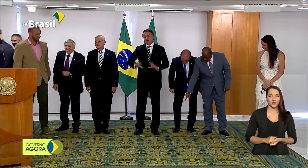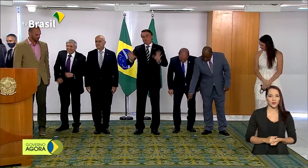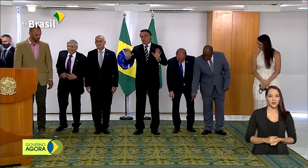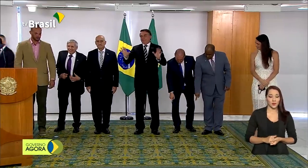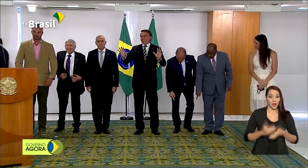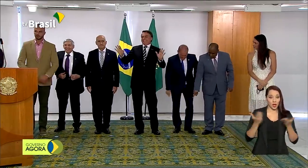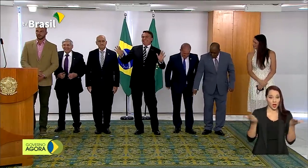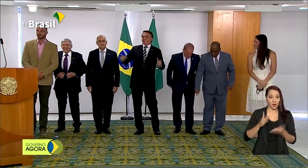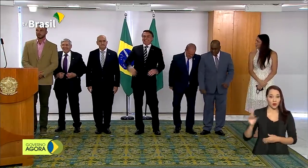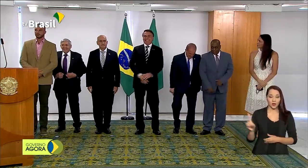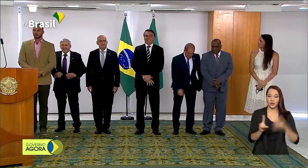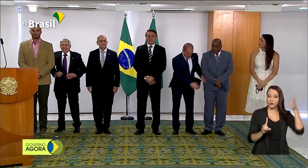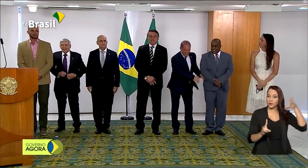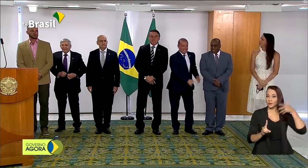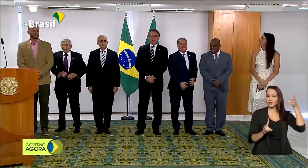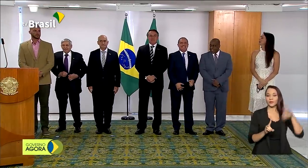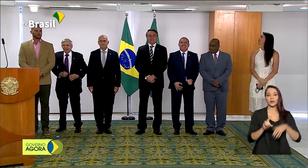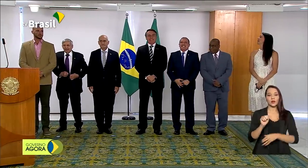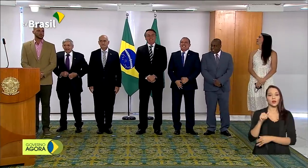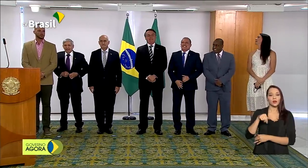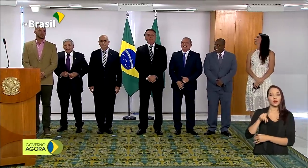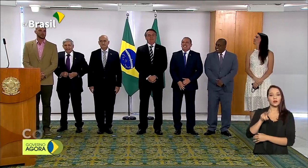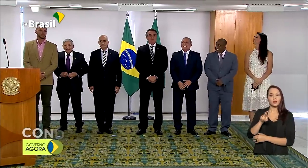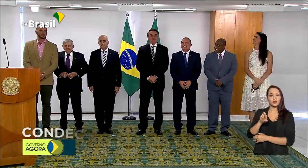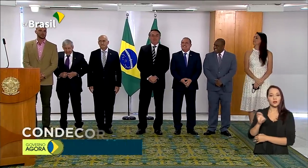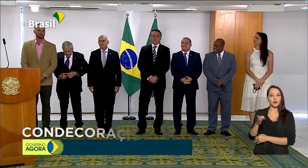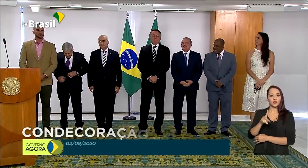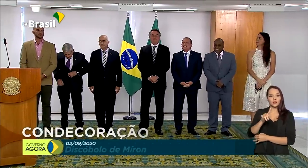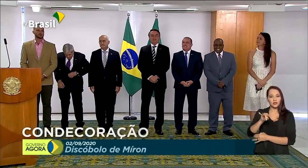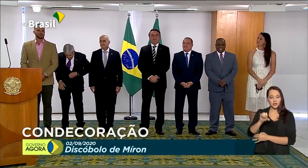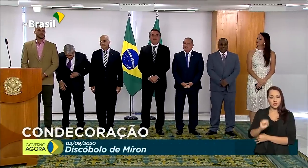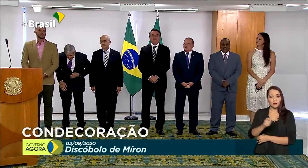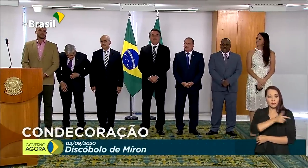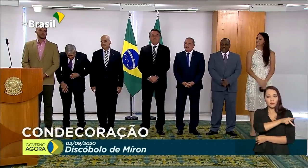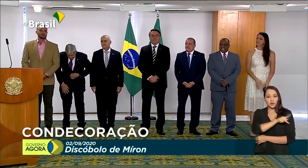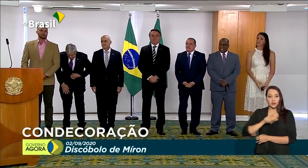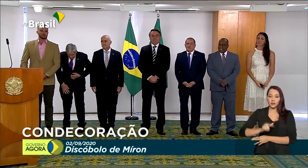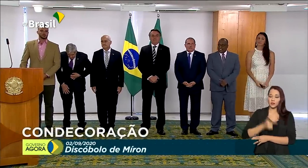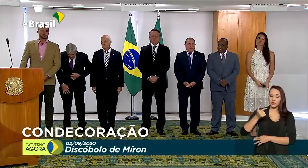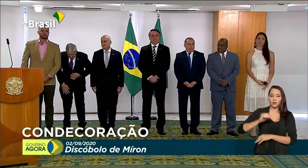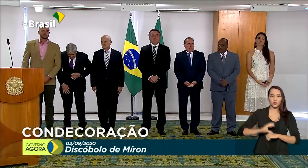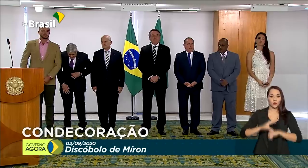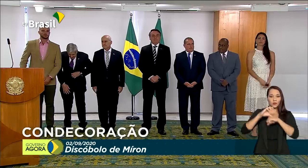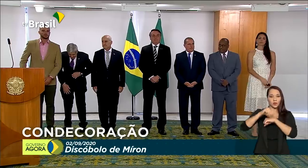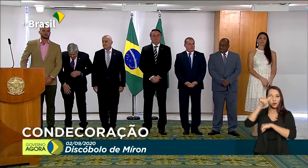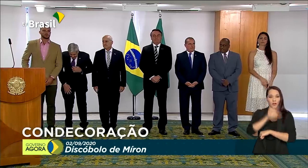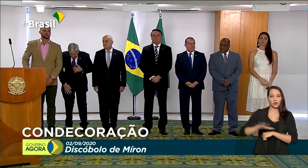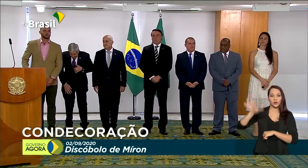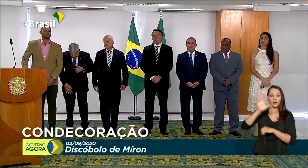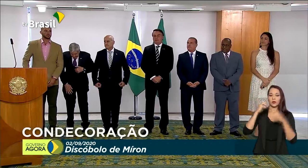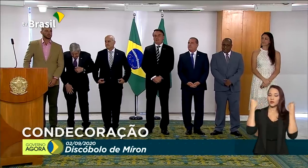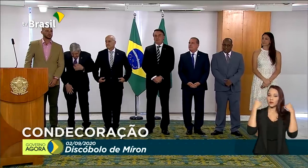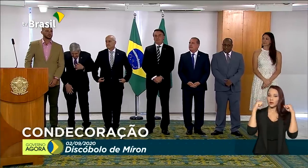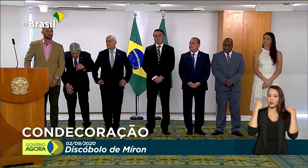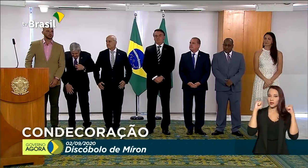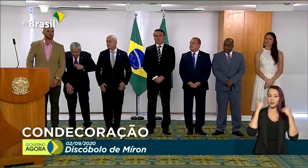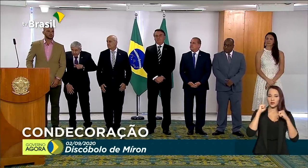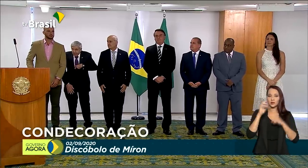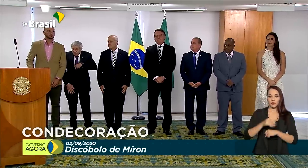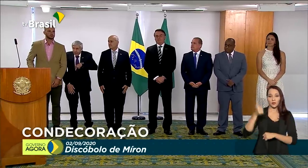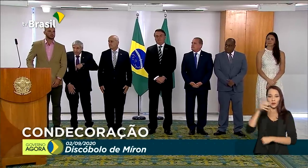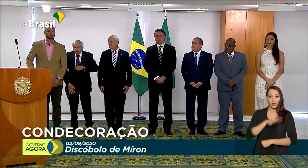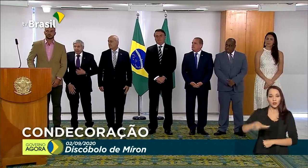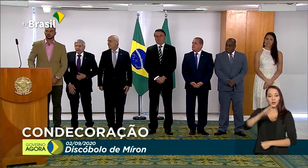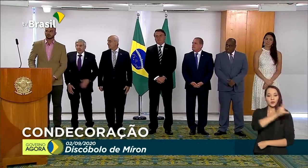Ouviremos agora o senhor André Dias de Oliveira Fernandes, vice-presidente do Conselho Regional de Educação Física da Primeira